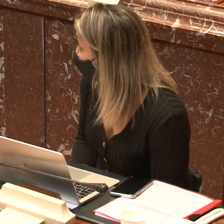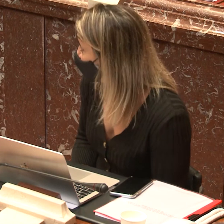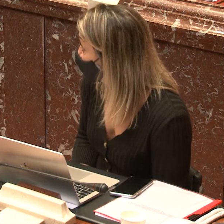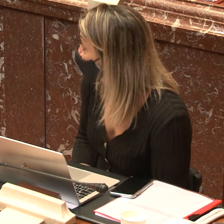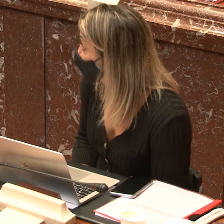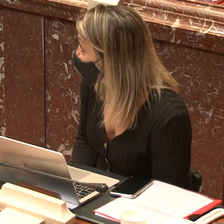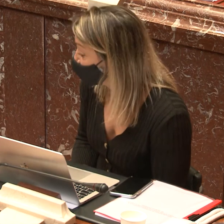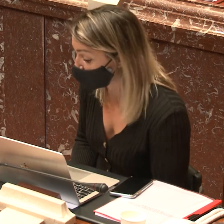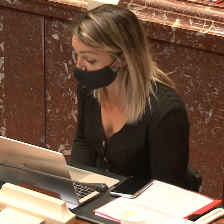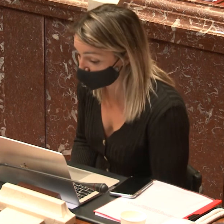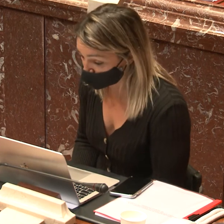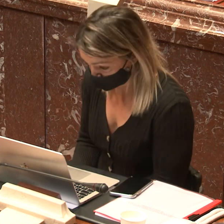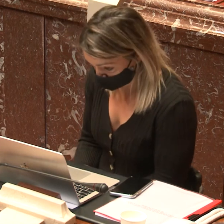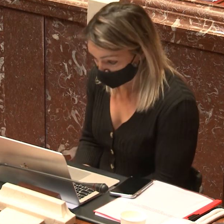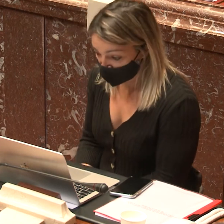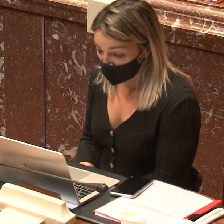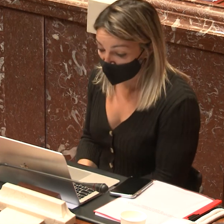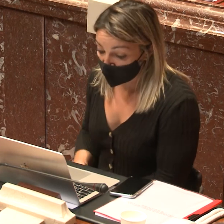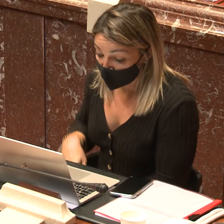accesibles a través del sistema ese visual.